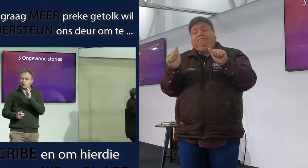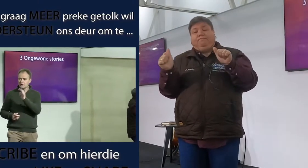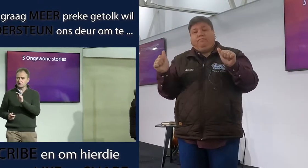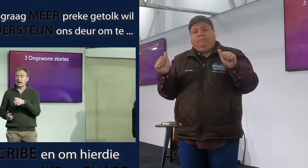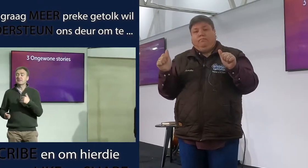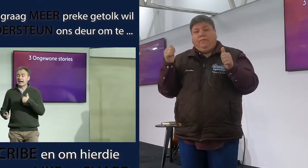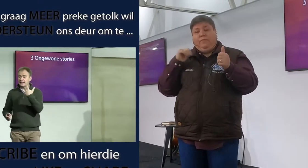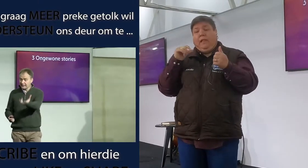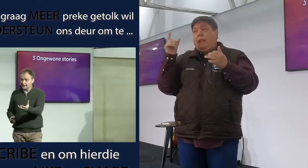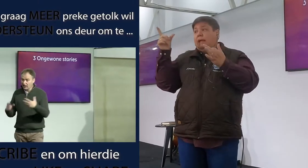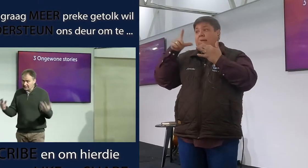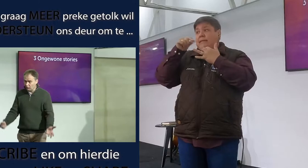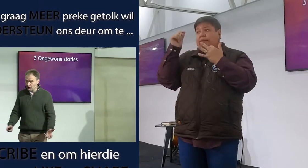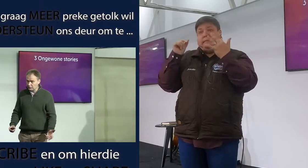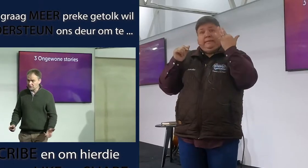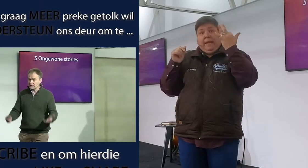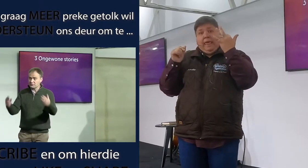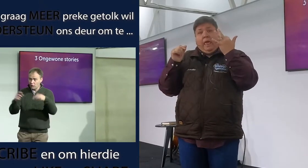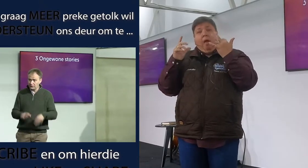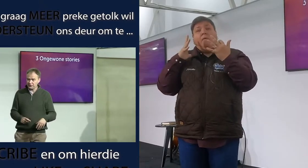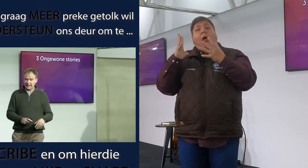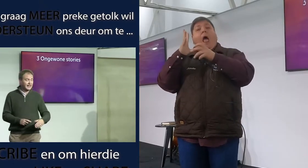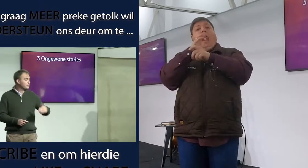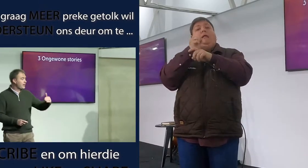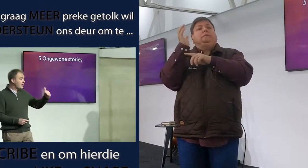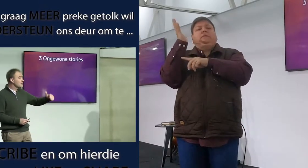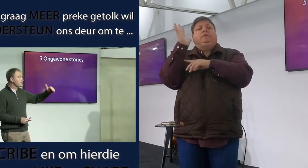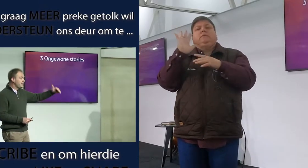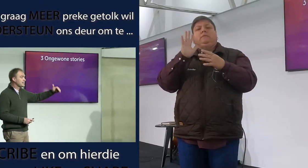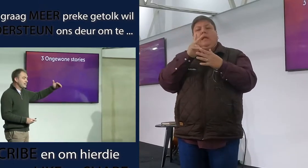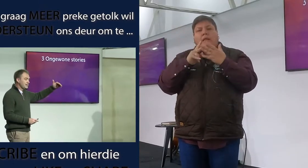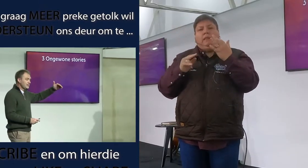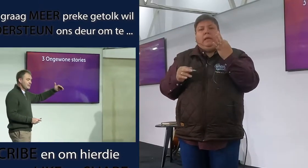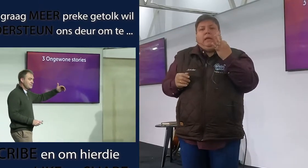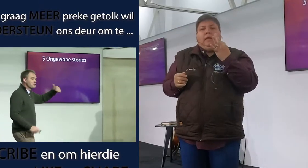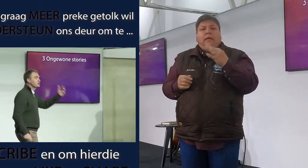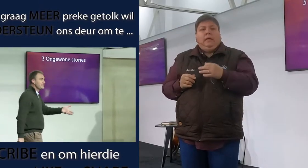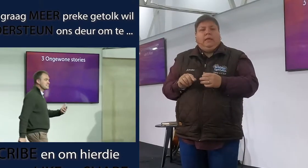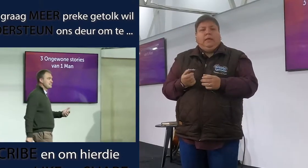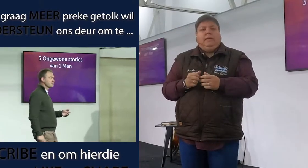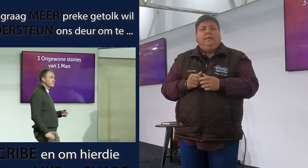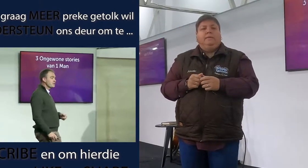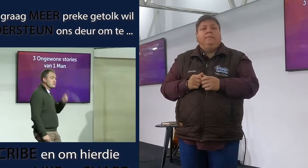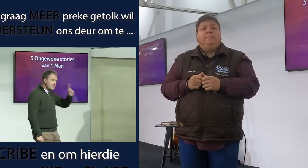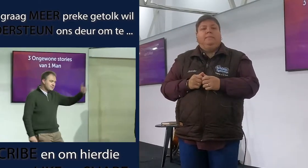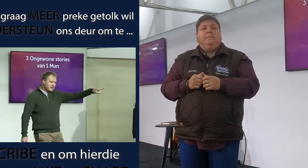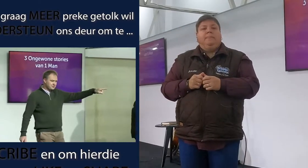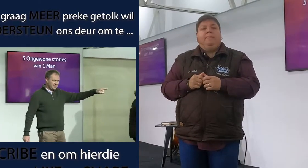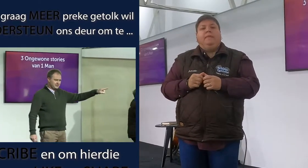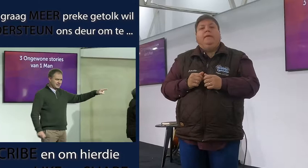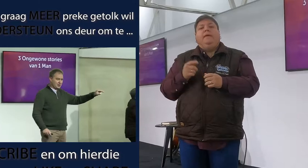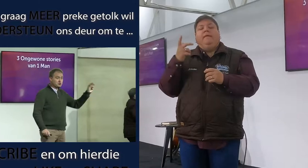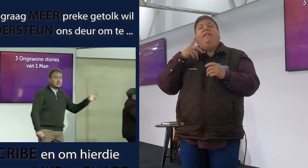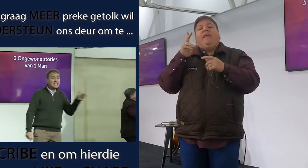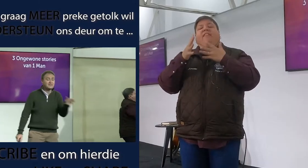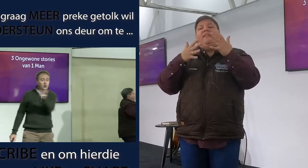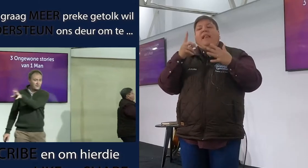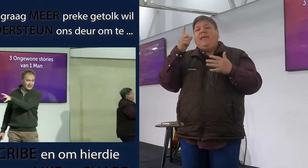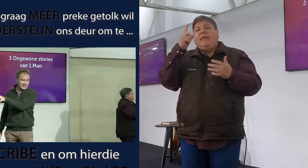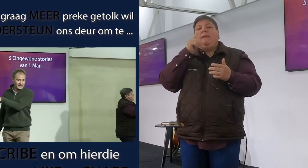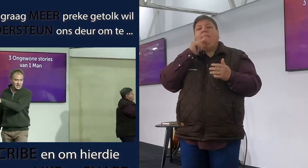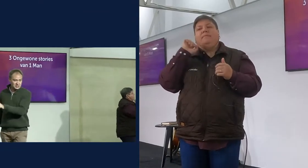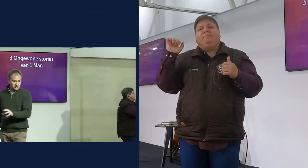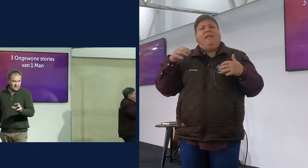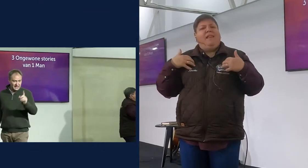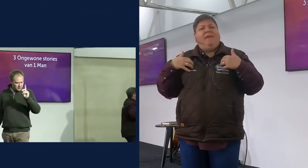gaan drie ongewone, ek wil nie al die ongewone stories vir al gaan vertel, en ek gaan elke week die progressie van een man vir julle vertel, hoe sy leven